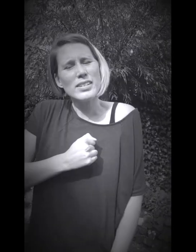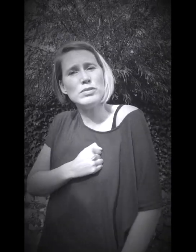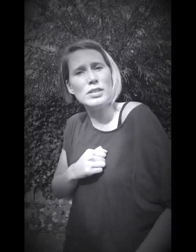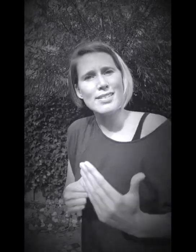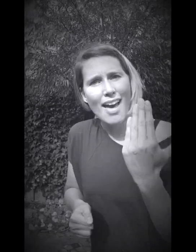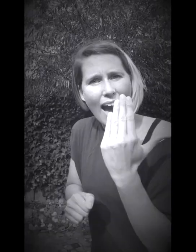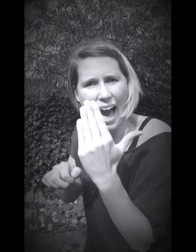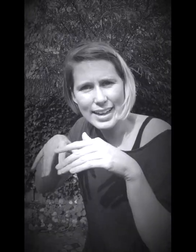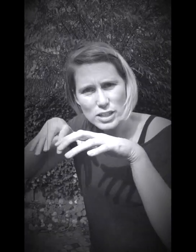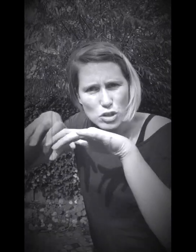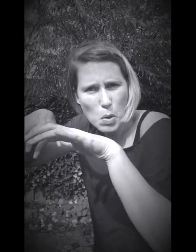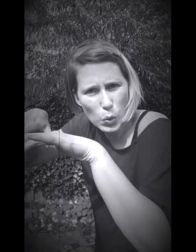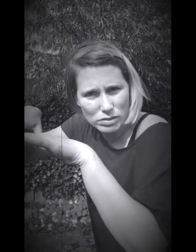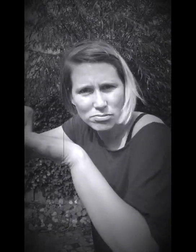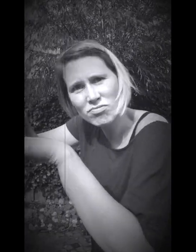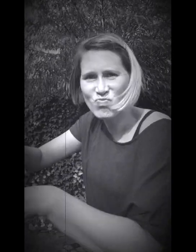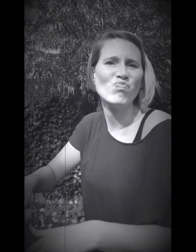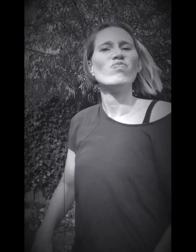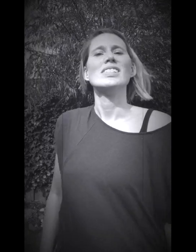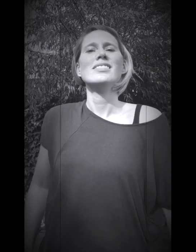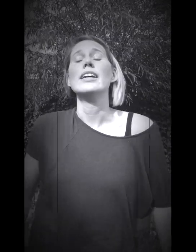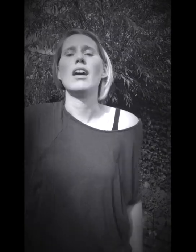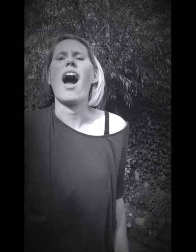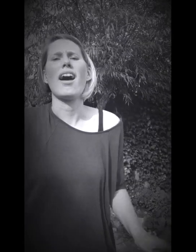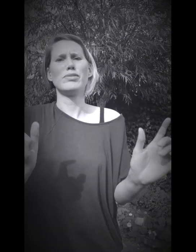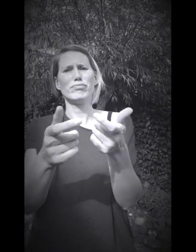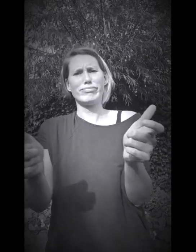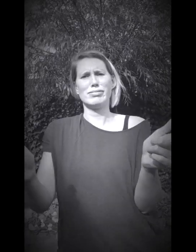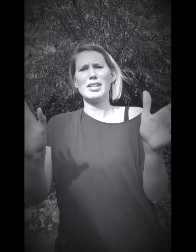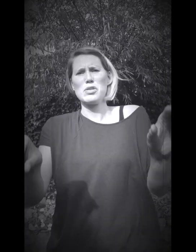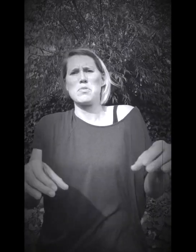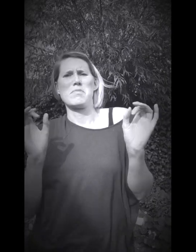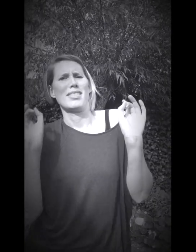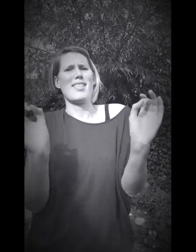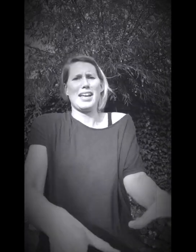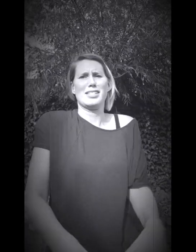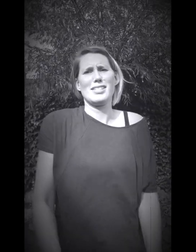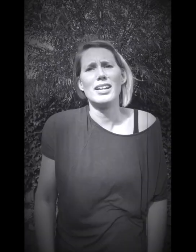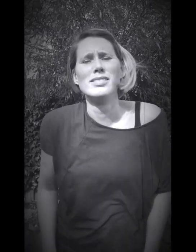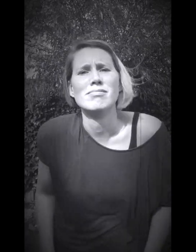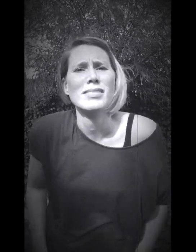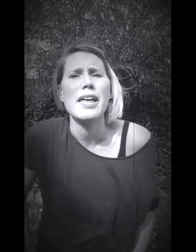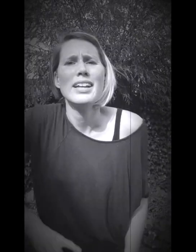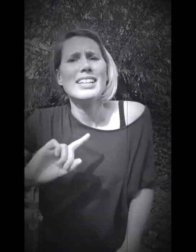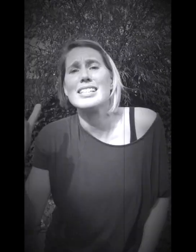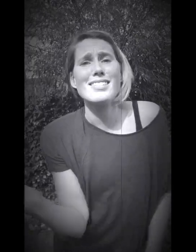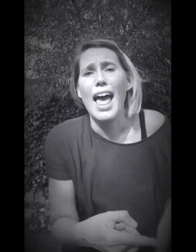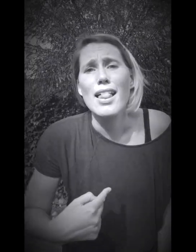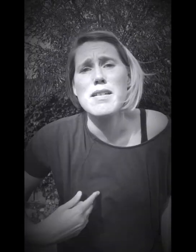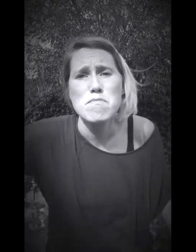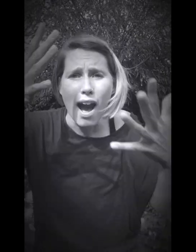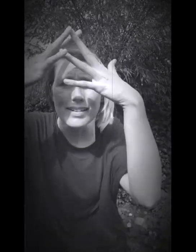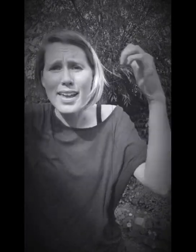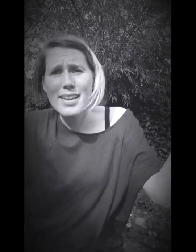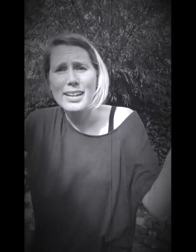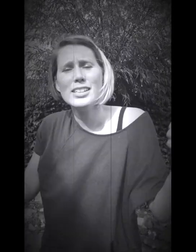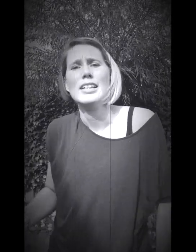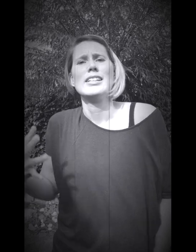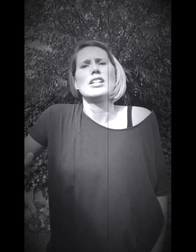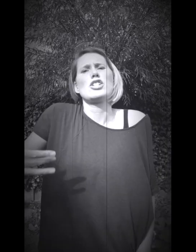niet zo'n zwarte haaien, niet voort vol het huiken ratten Deze dingen doen me niets, nee ik raak niet snel, ik ga niet Dit is